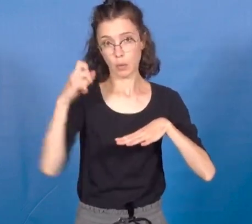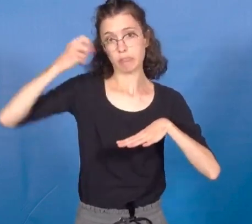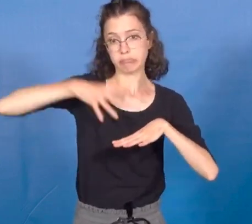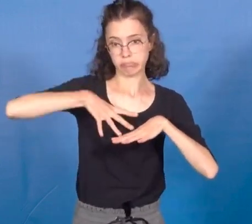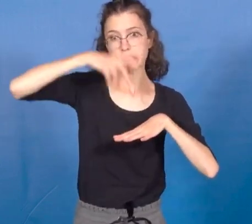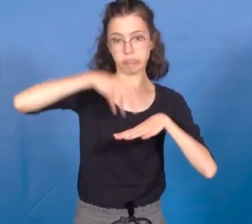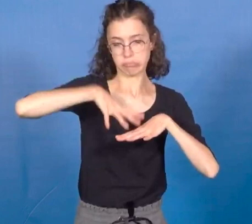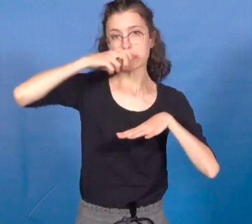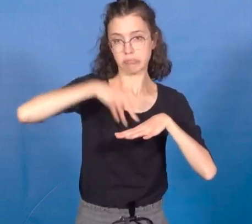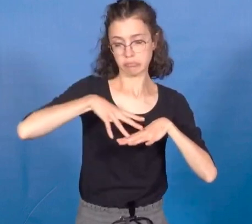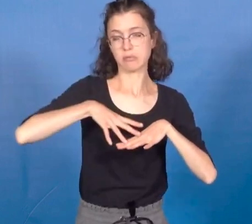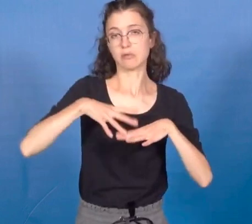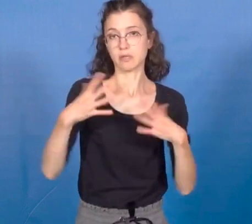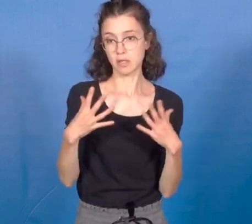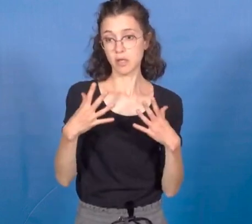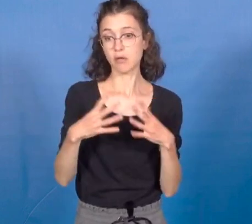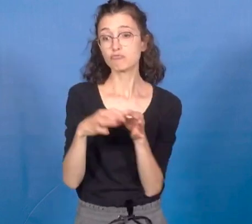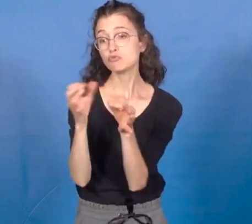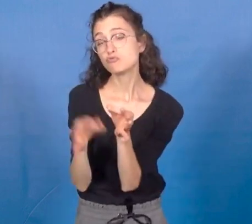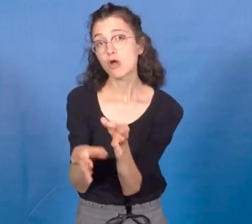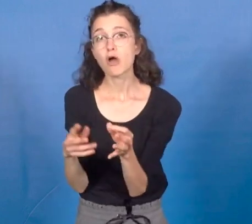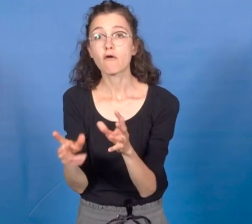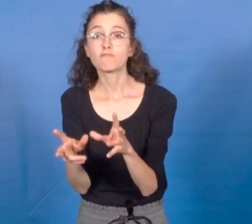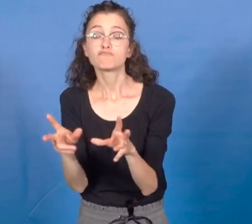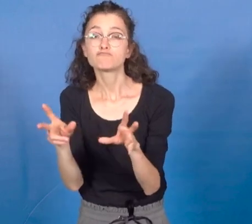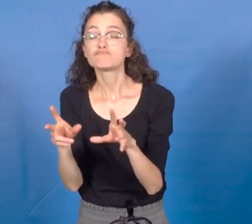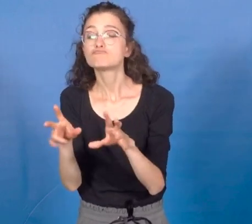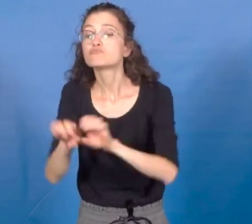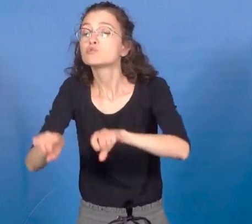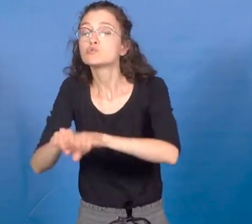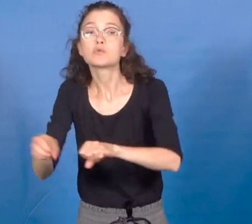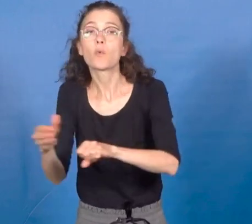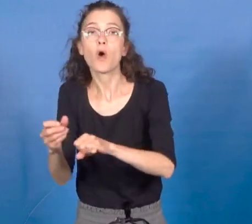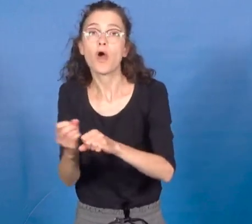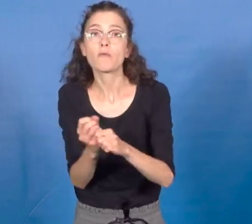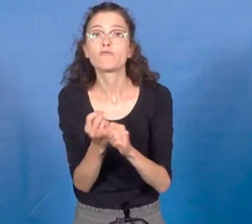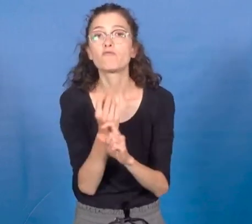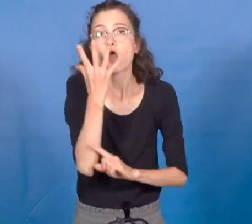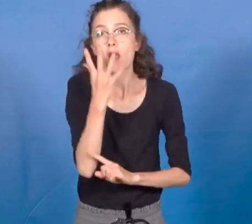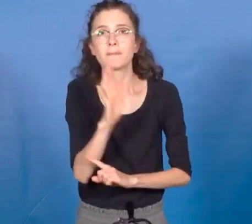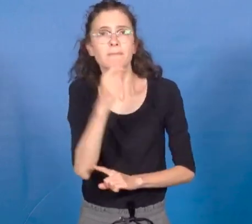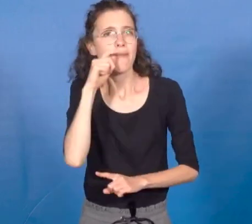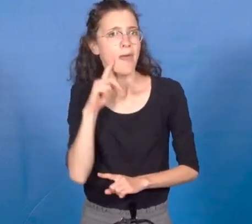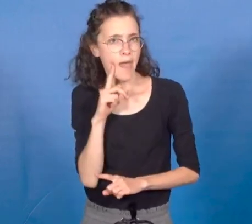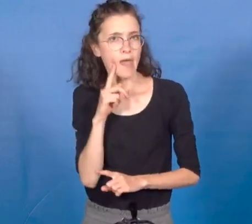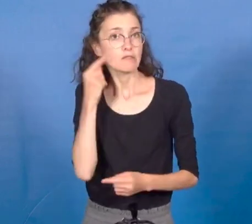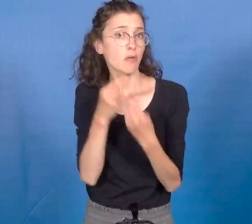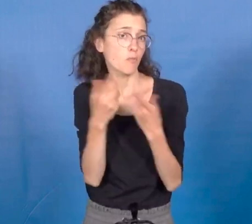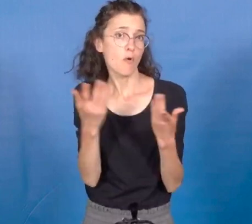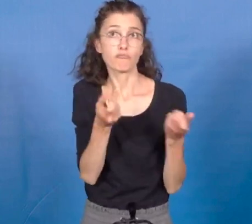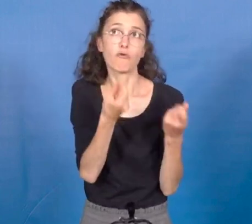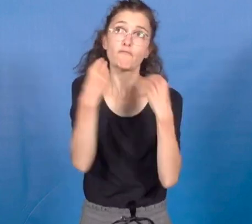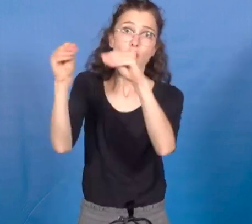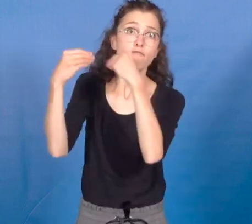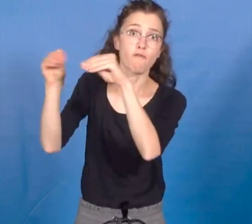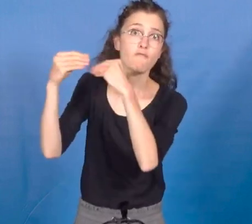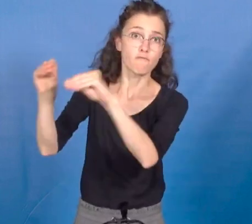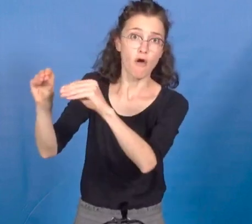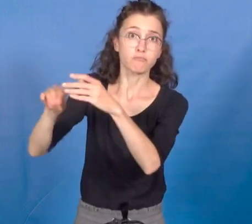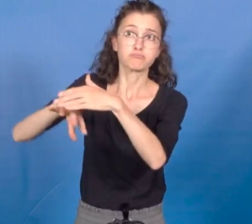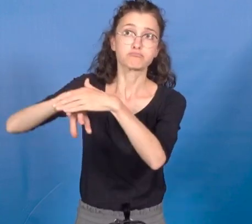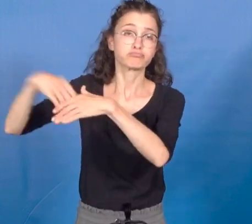produire du muguet principalement destiné à l'exportation ou également de la mâche dont 30%